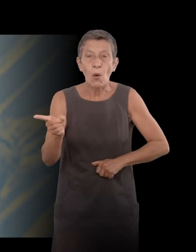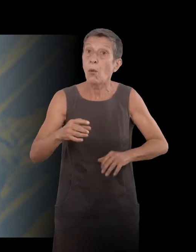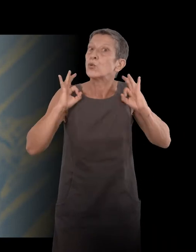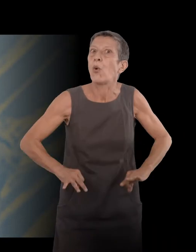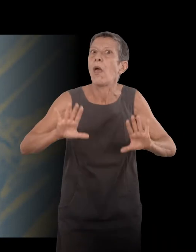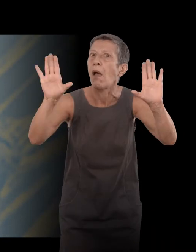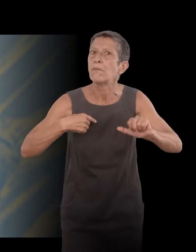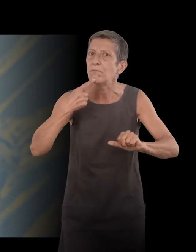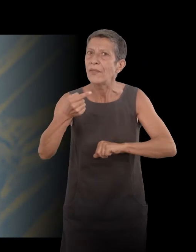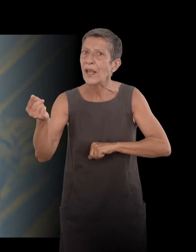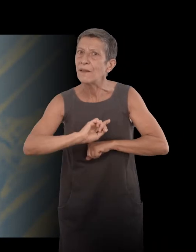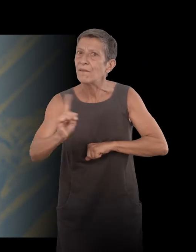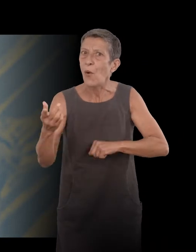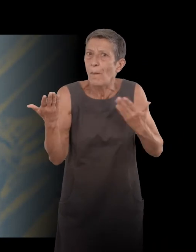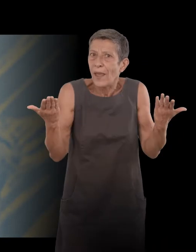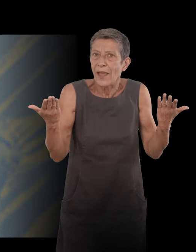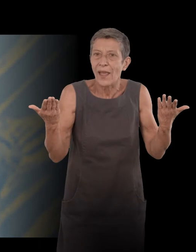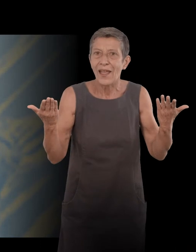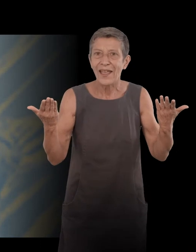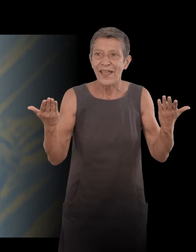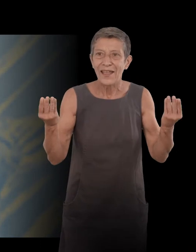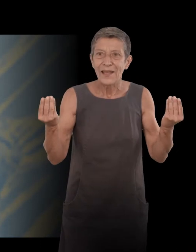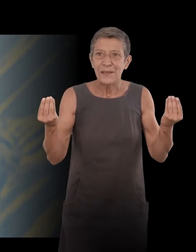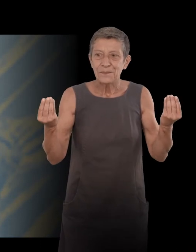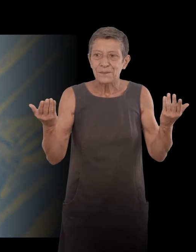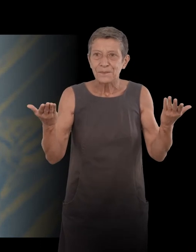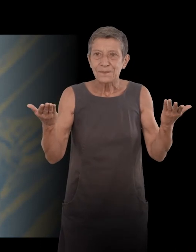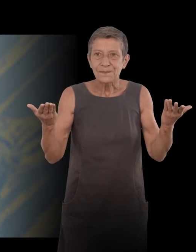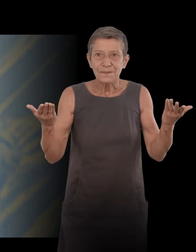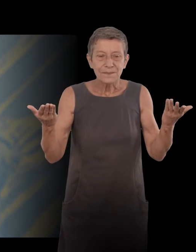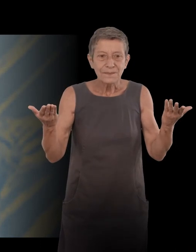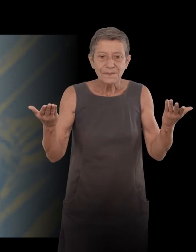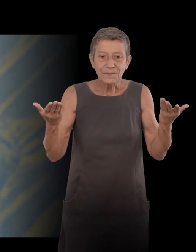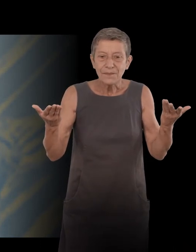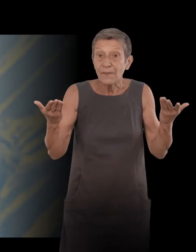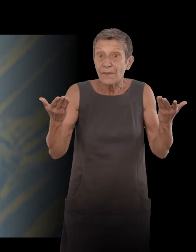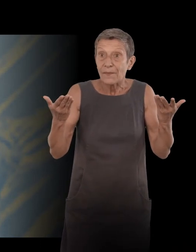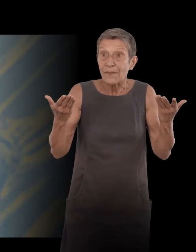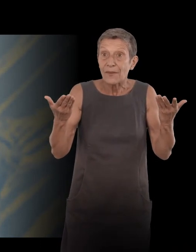there was no When we made a century of escrivains,